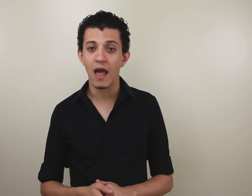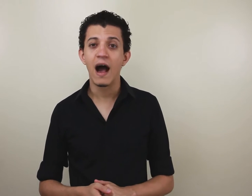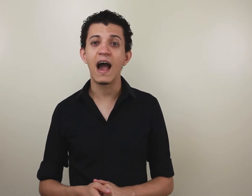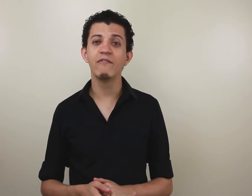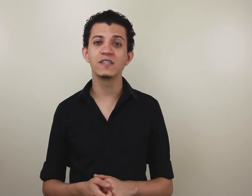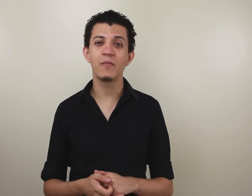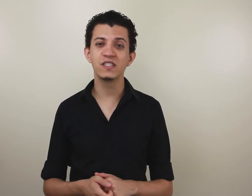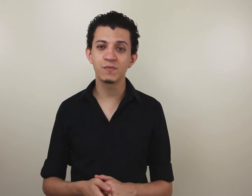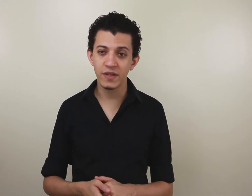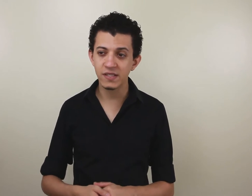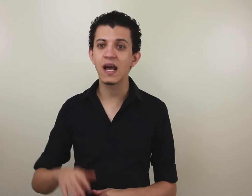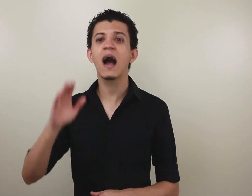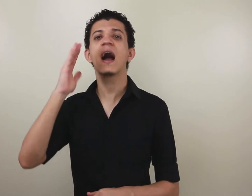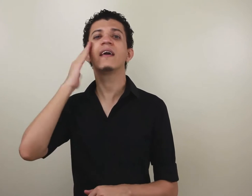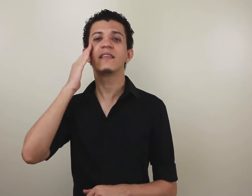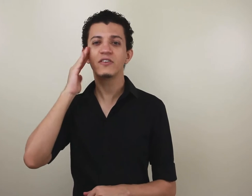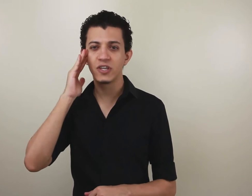Aí você pode responder assim, ah, entendi.